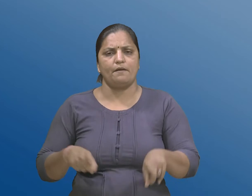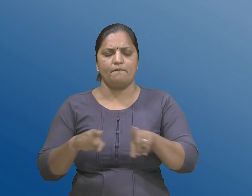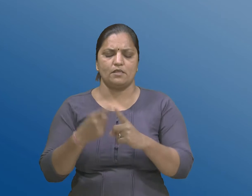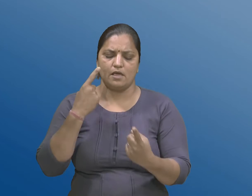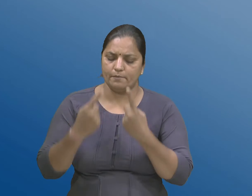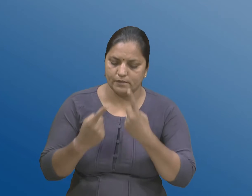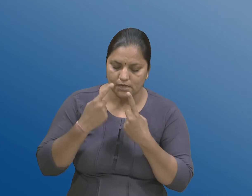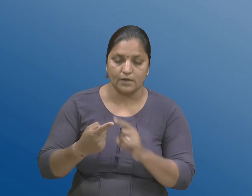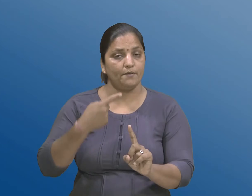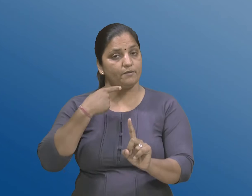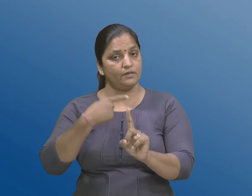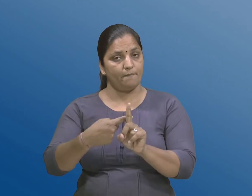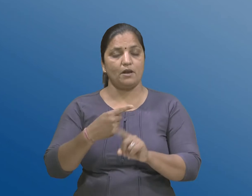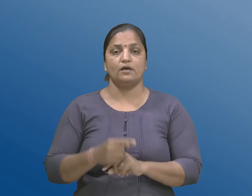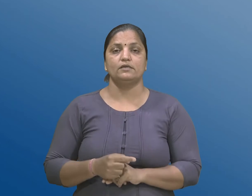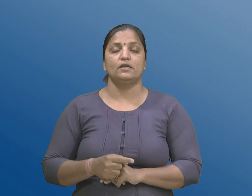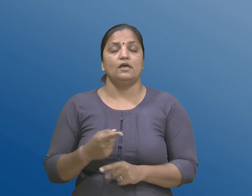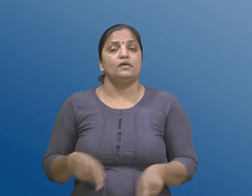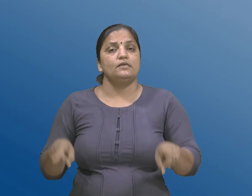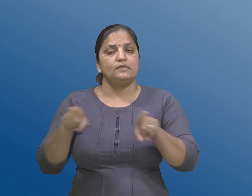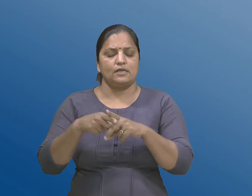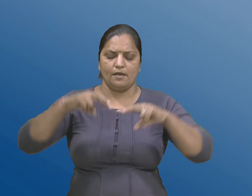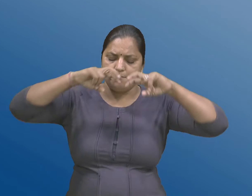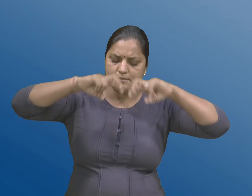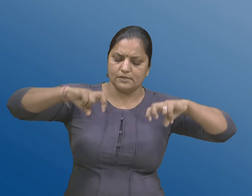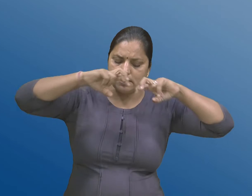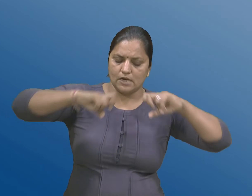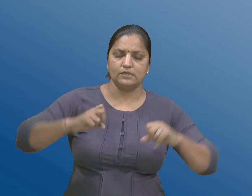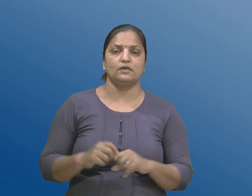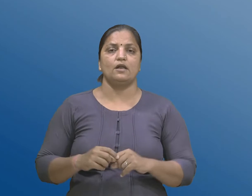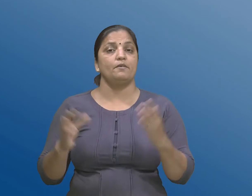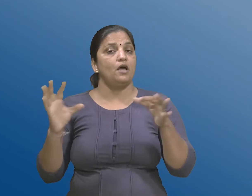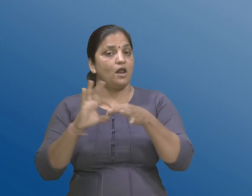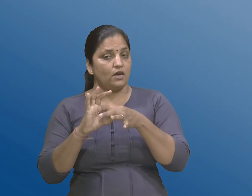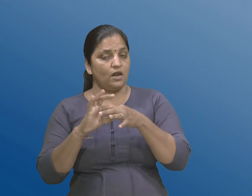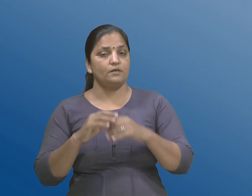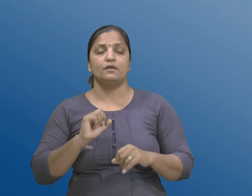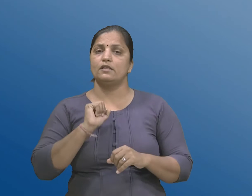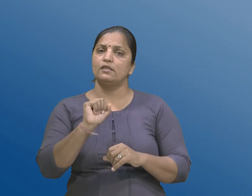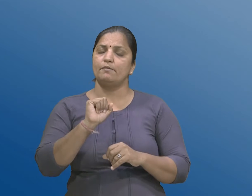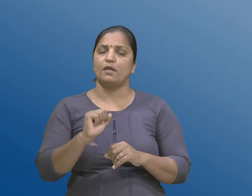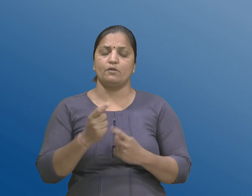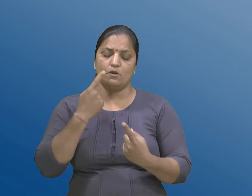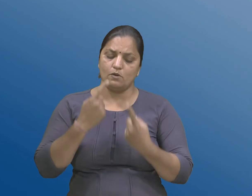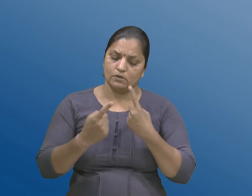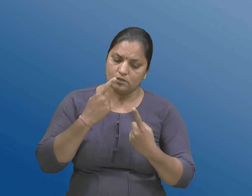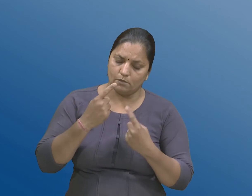अने आवा अन्वेशन ना सम्मंद मा तैमना द्वारा करवामा आवतो कोईपण